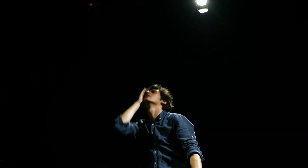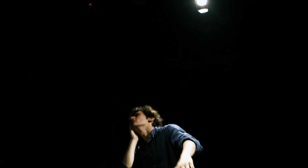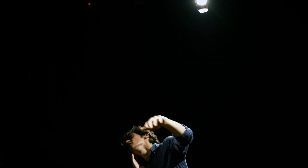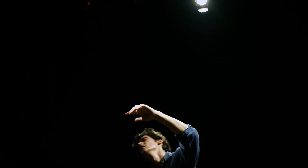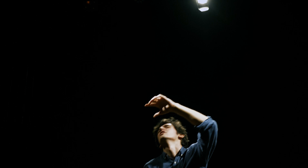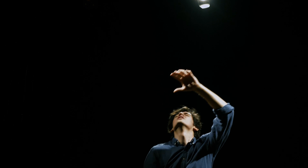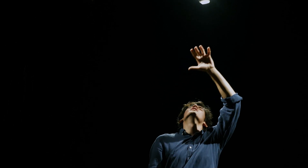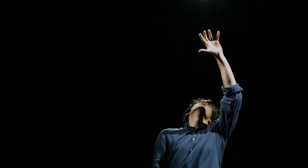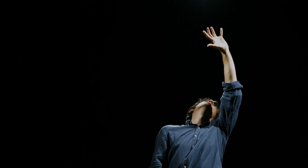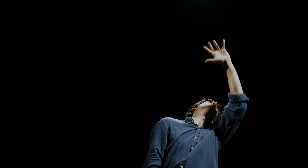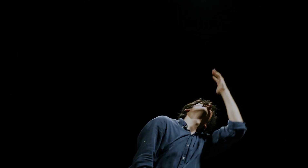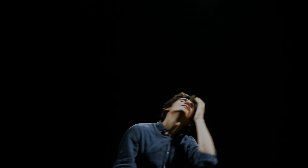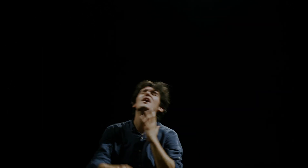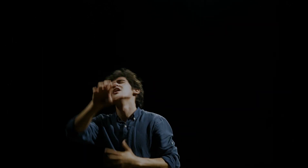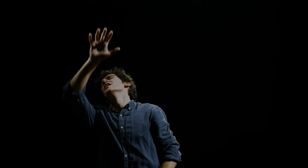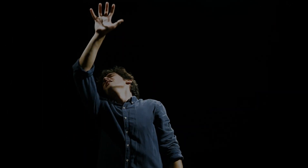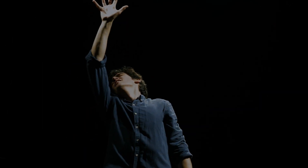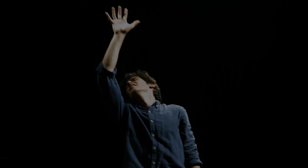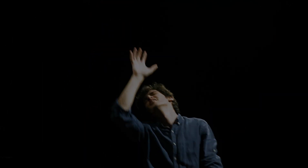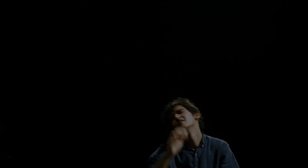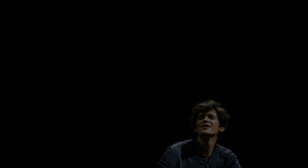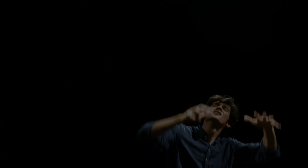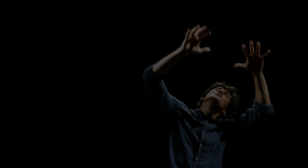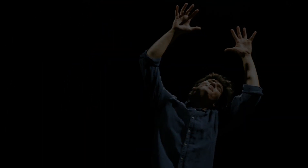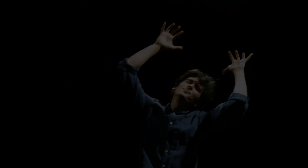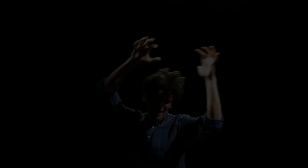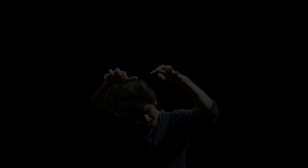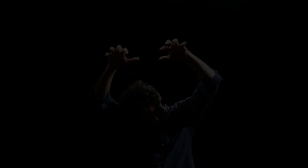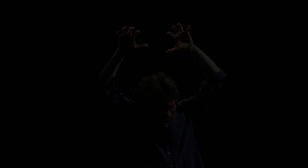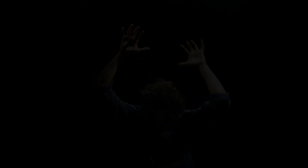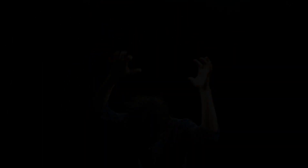Grazie a tutti!